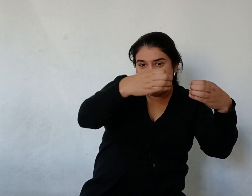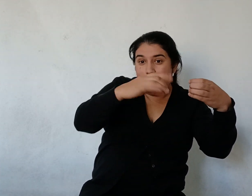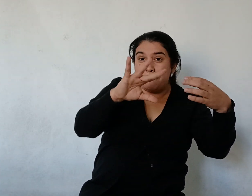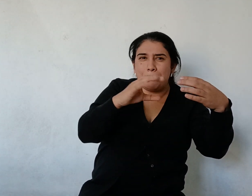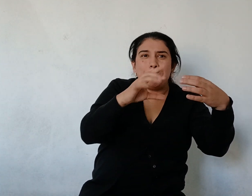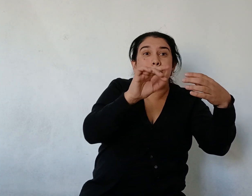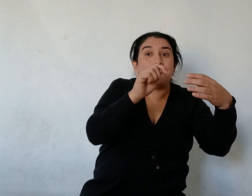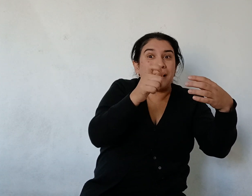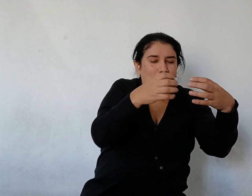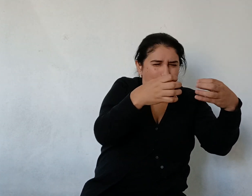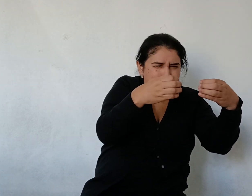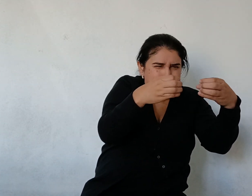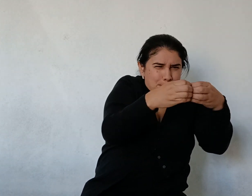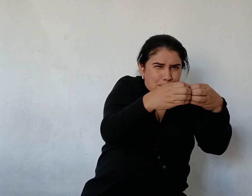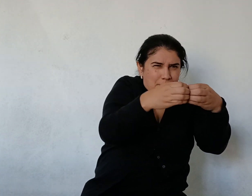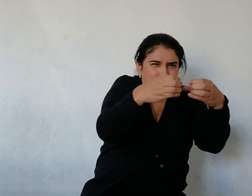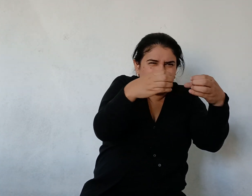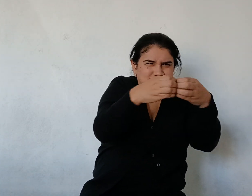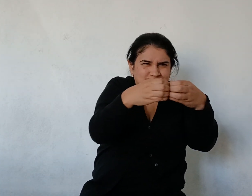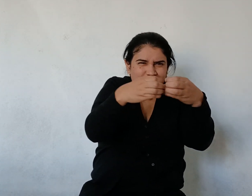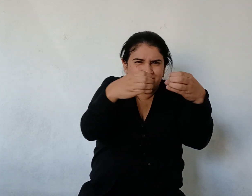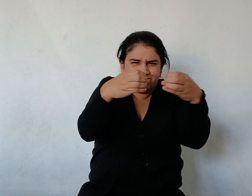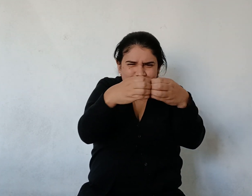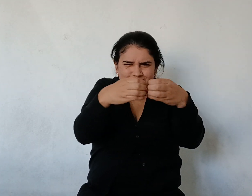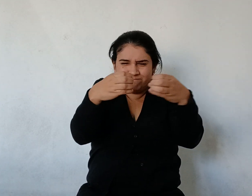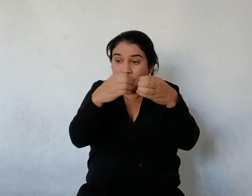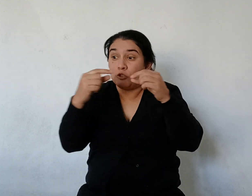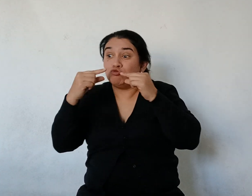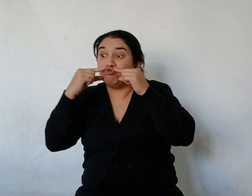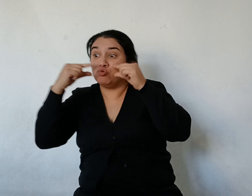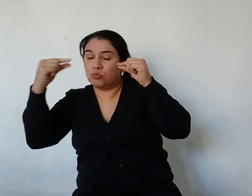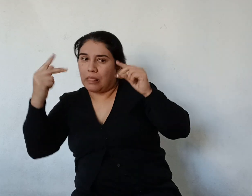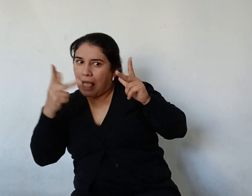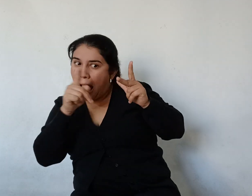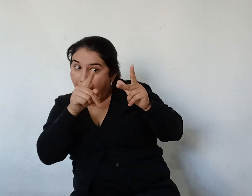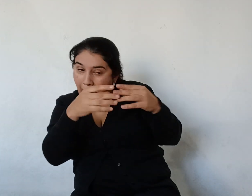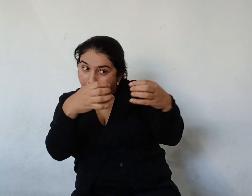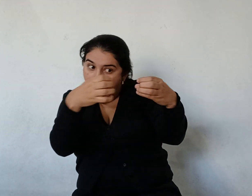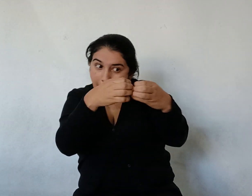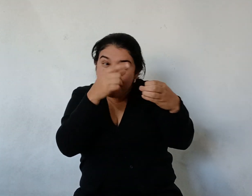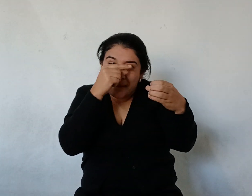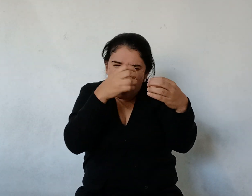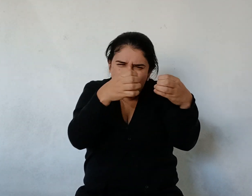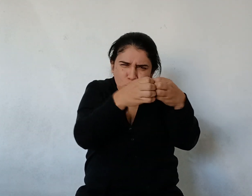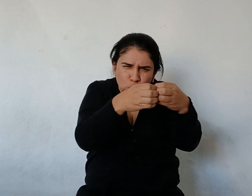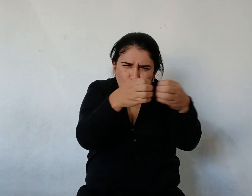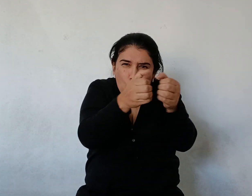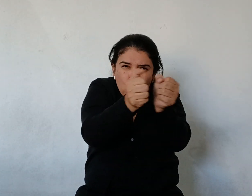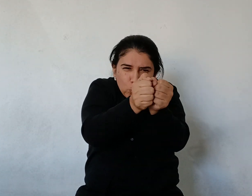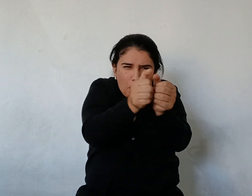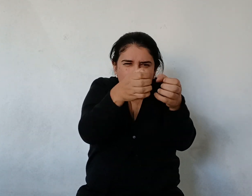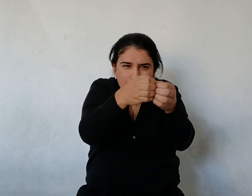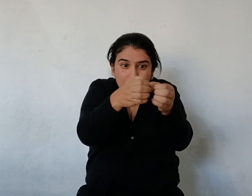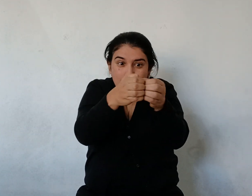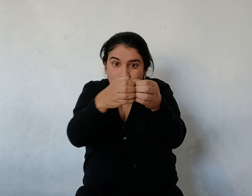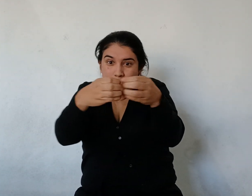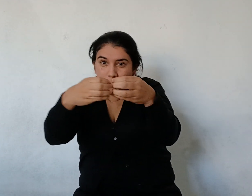Colocaron los troncos Bien juntos Uno al lado del otro Era un dique Realmente